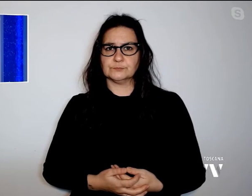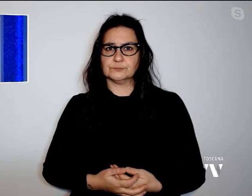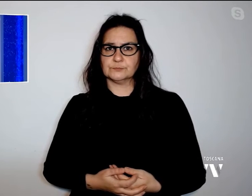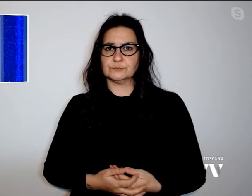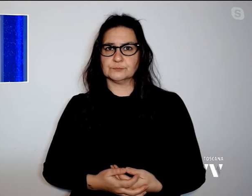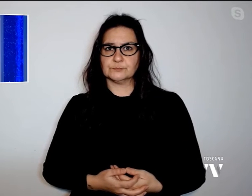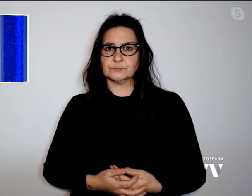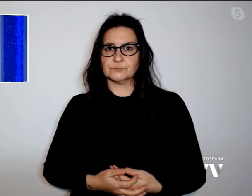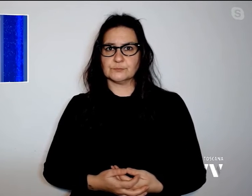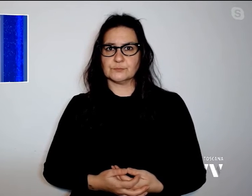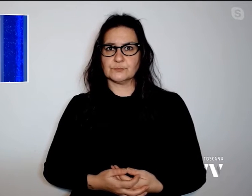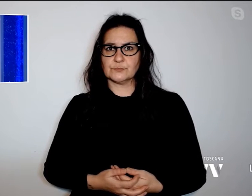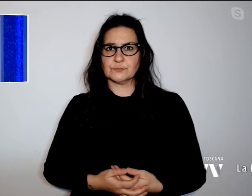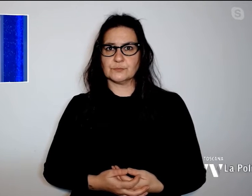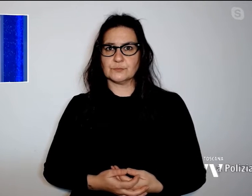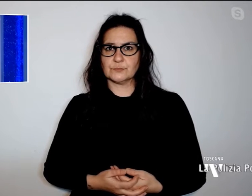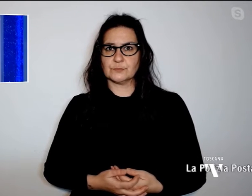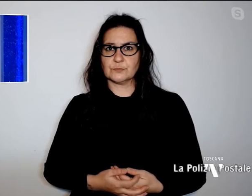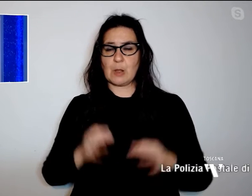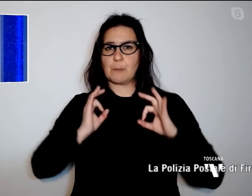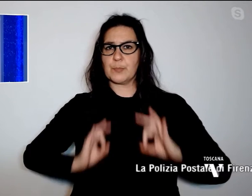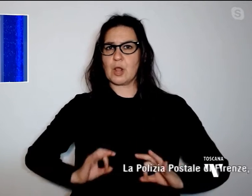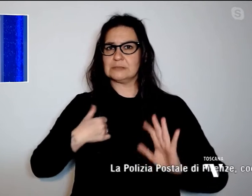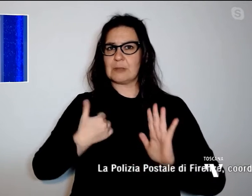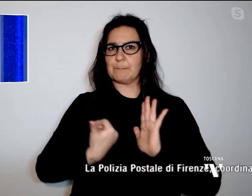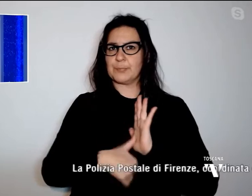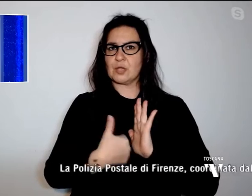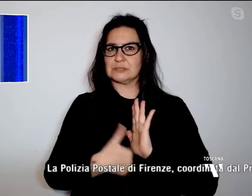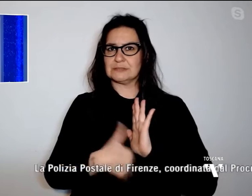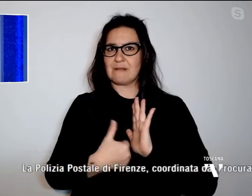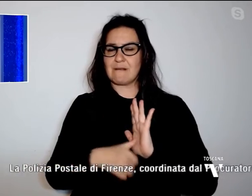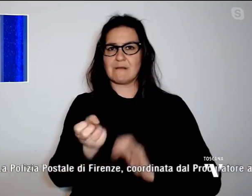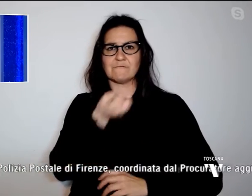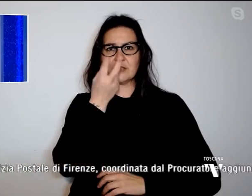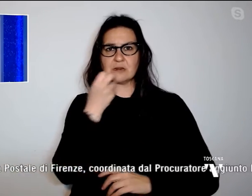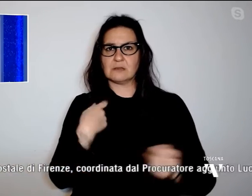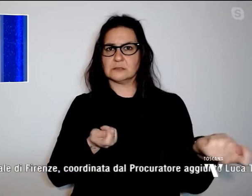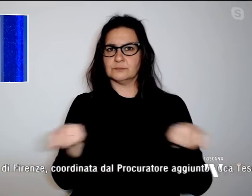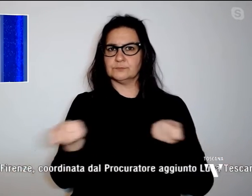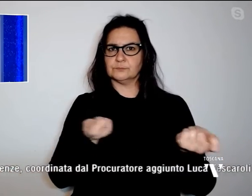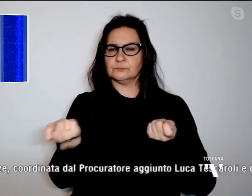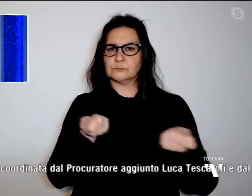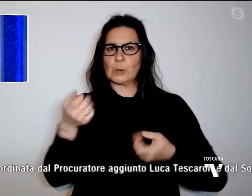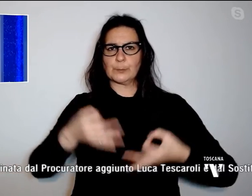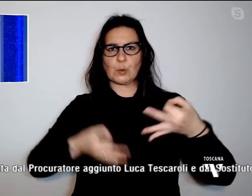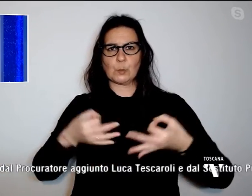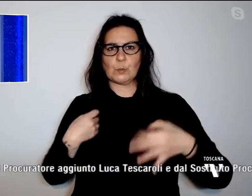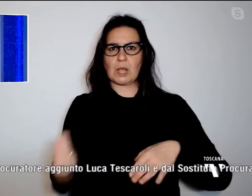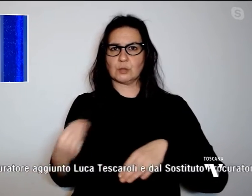La Polizia Postale di Firenze, coordinata dal procuratore aggiunto Luca